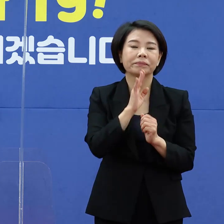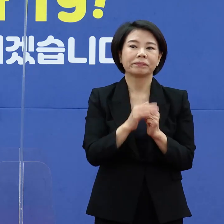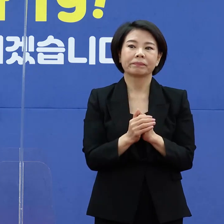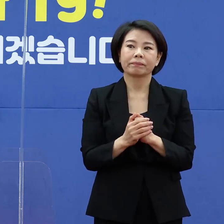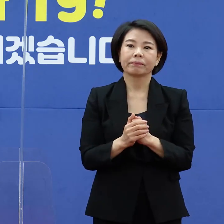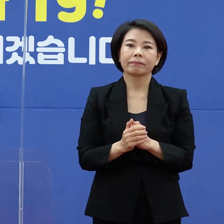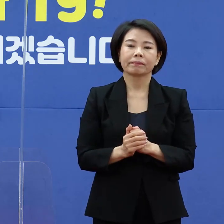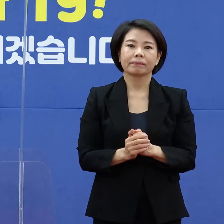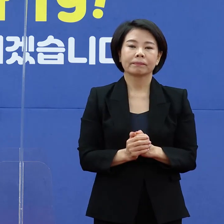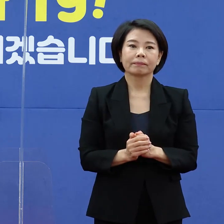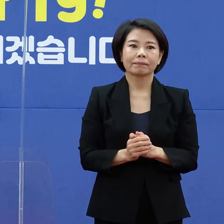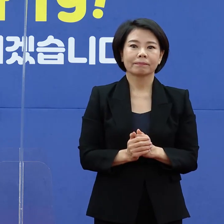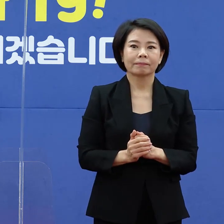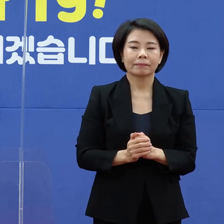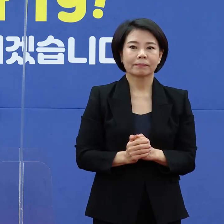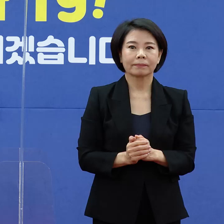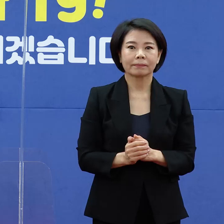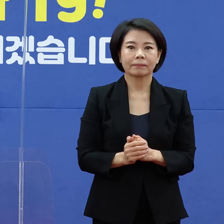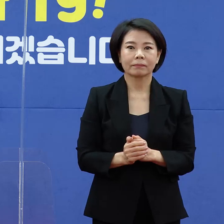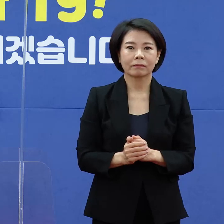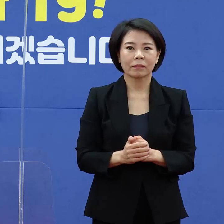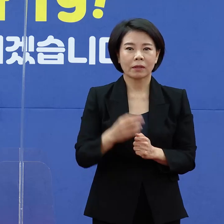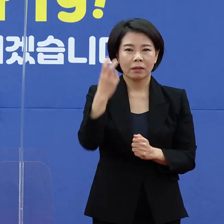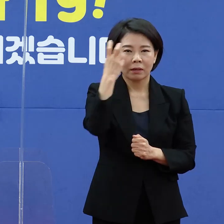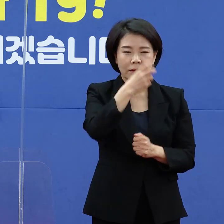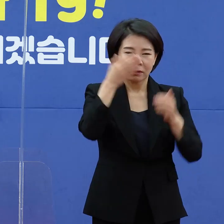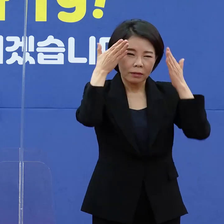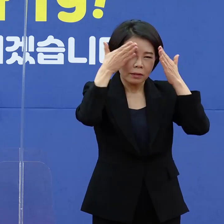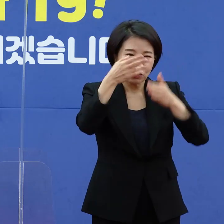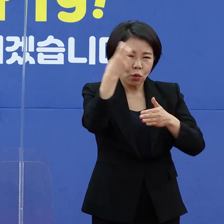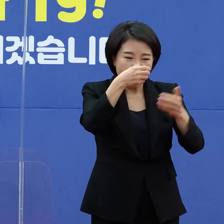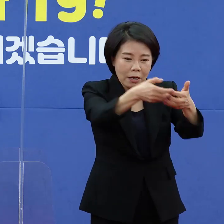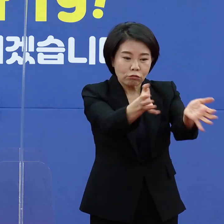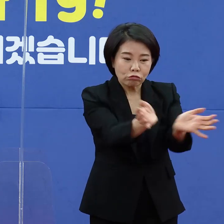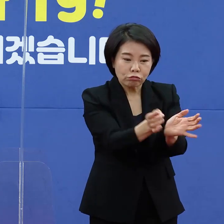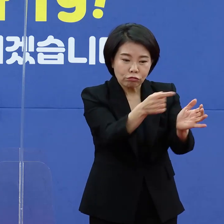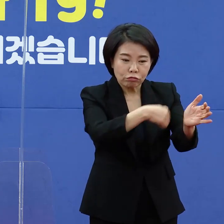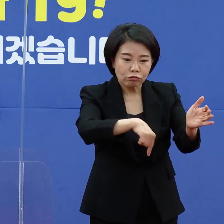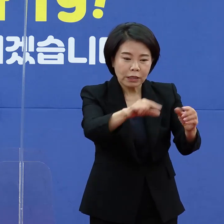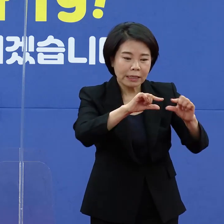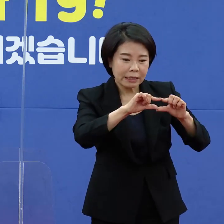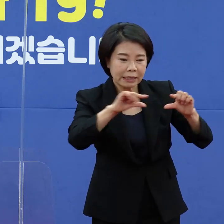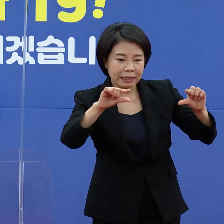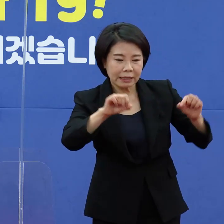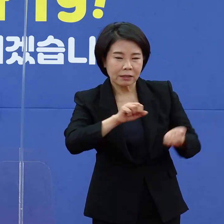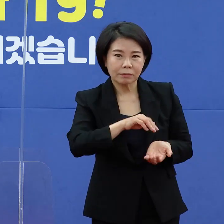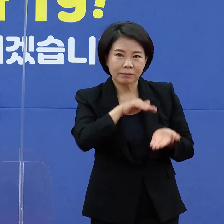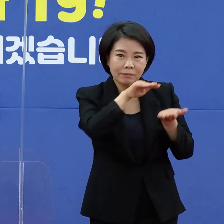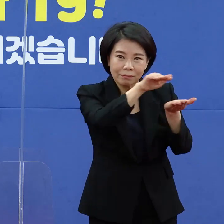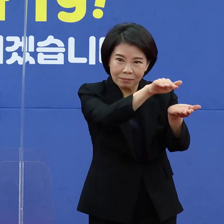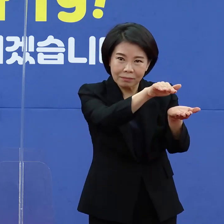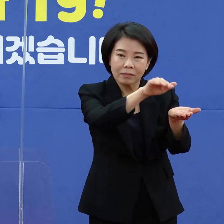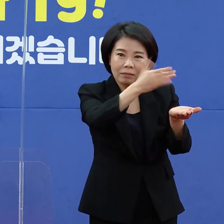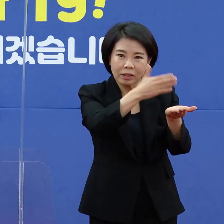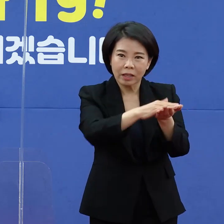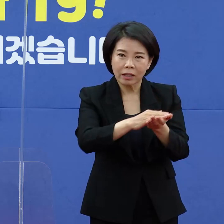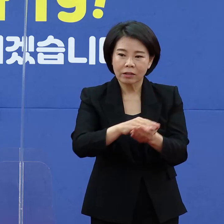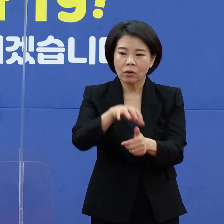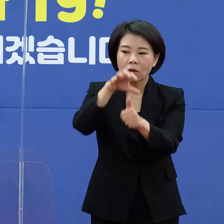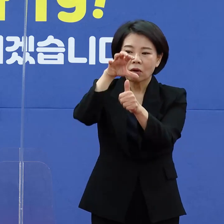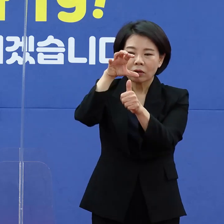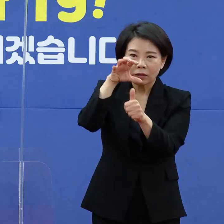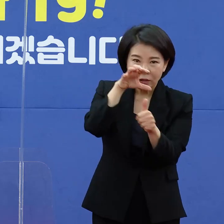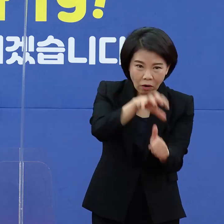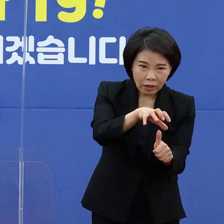조금 전에 말씀드렸지만 집중관리관에게 키트가 전달이 되고요. 또 격리가